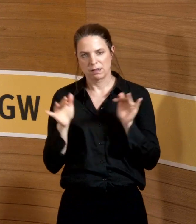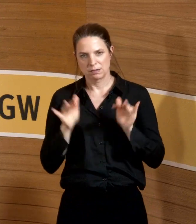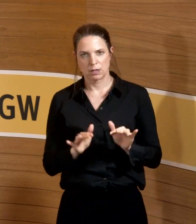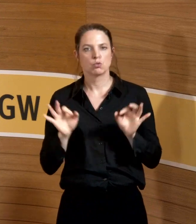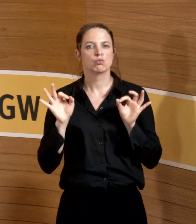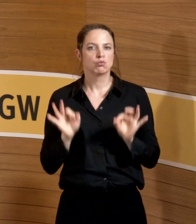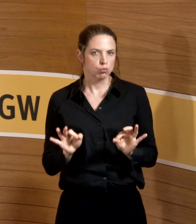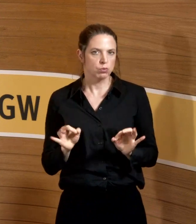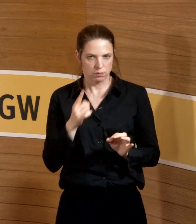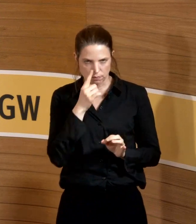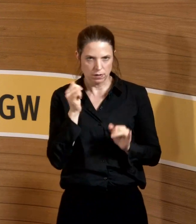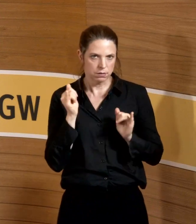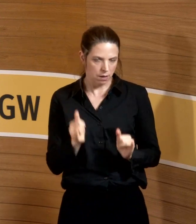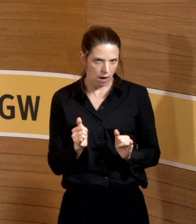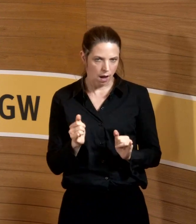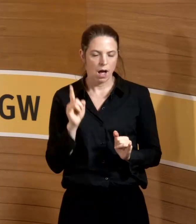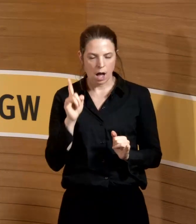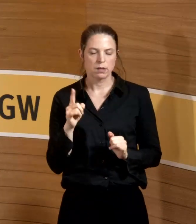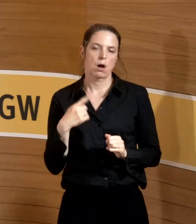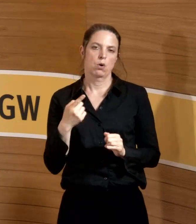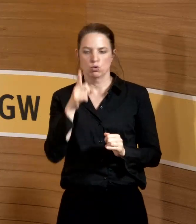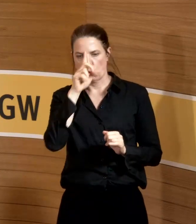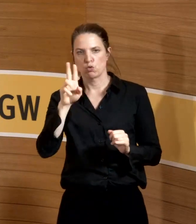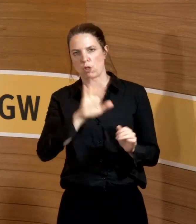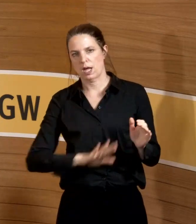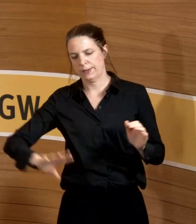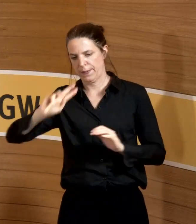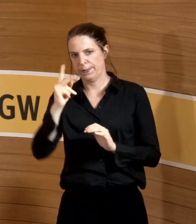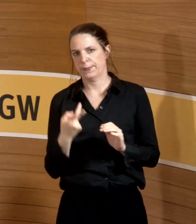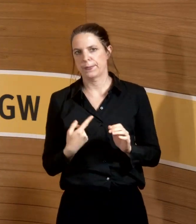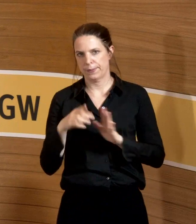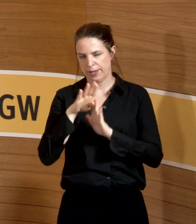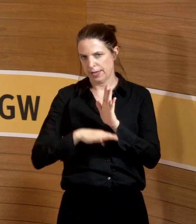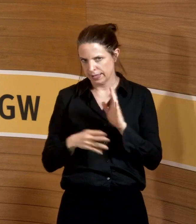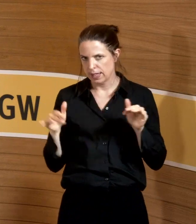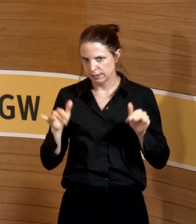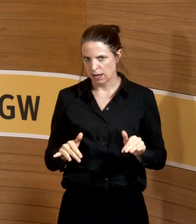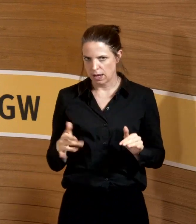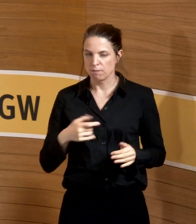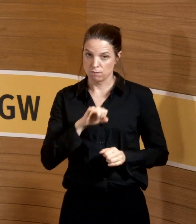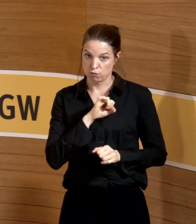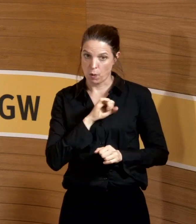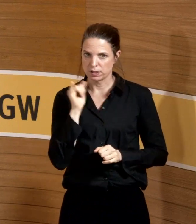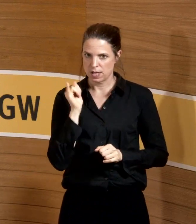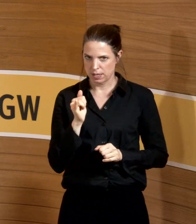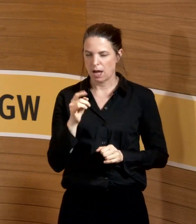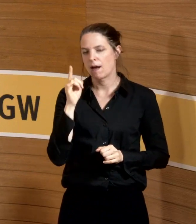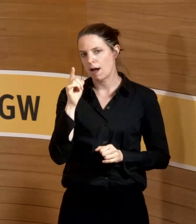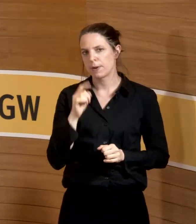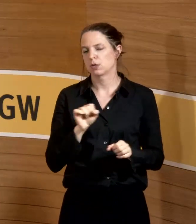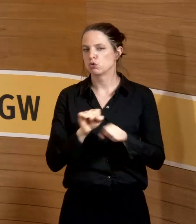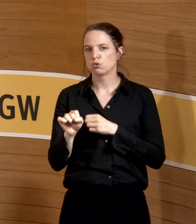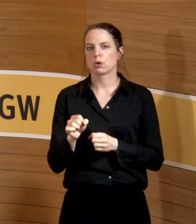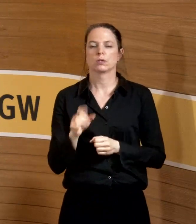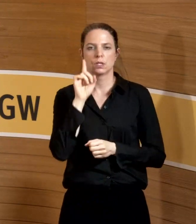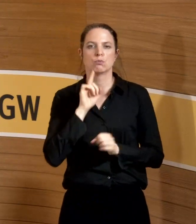auch um bundesländerübergreifend mal gleichgezogene Regeln dann zu haben. Aber nichtsdestotrotz,